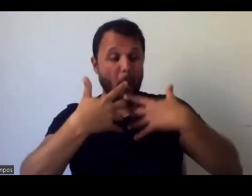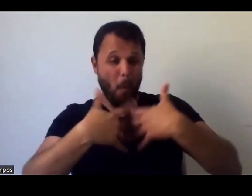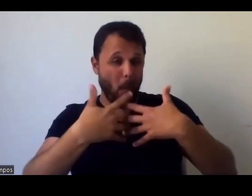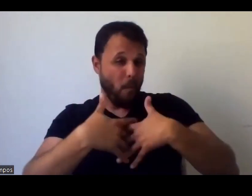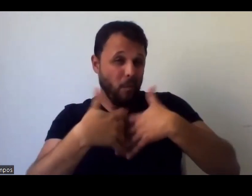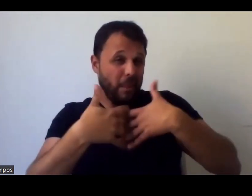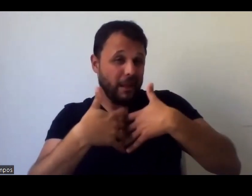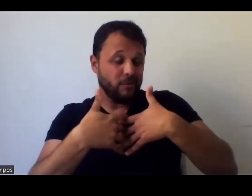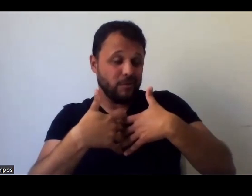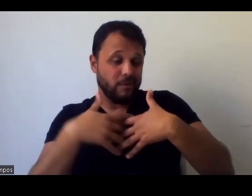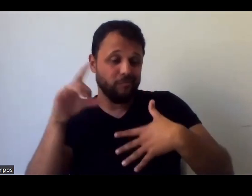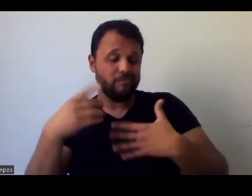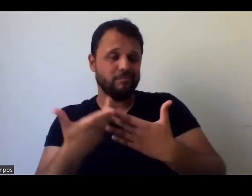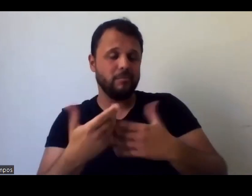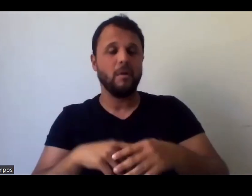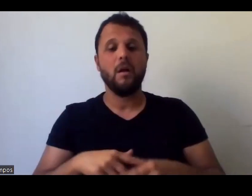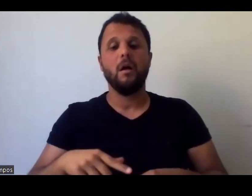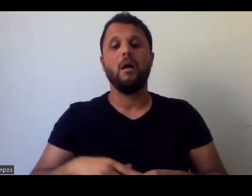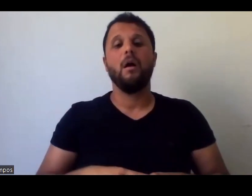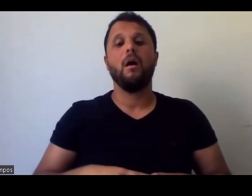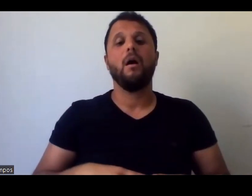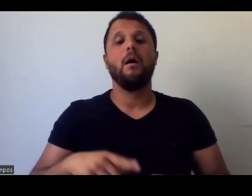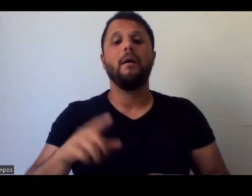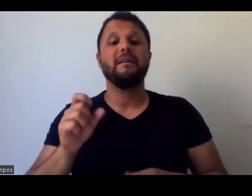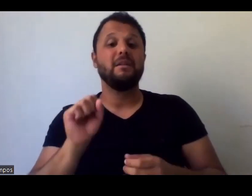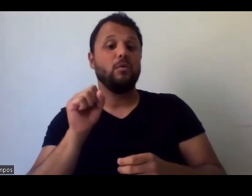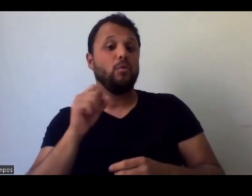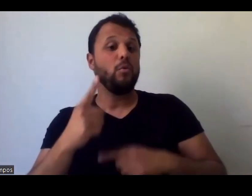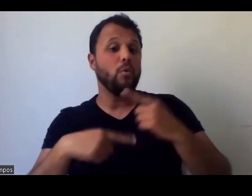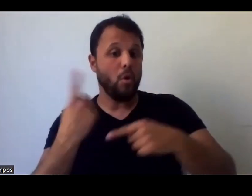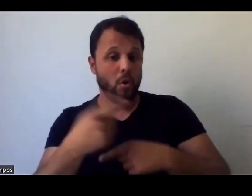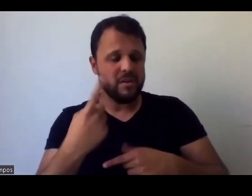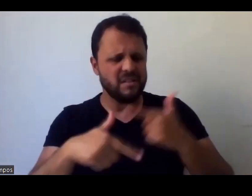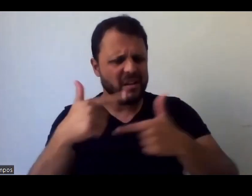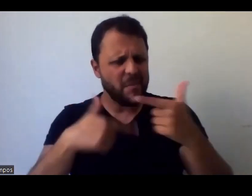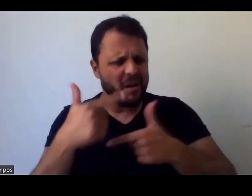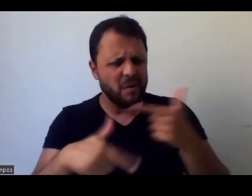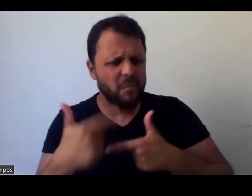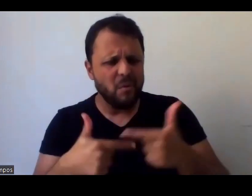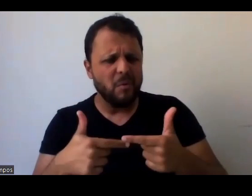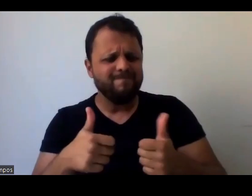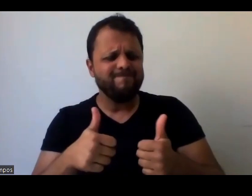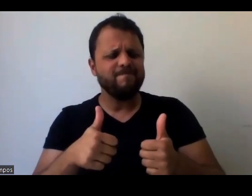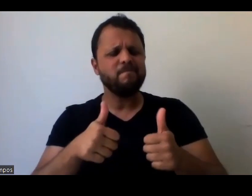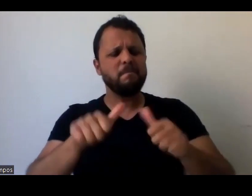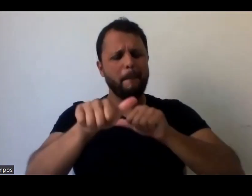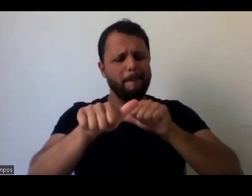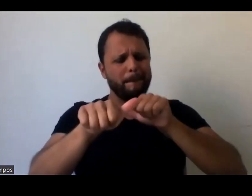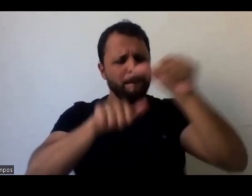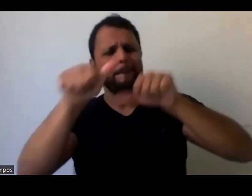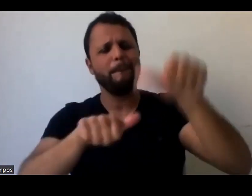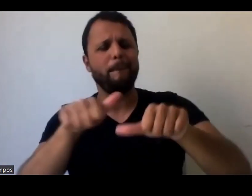trabalhando por uma mudança mesmo, epistemológica, por uma mudança cultural, que, né, coloque a pessoa com